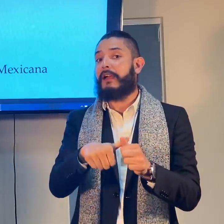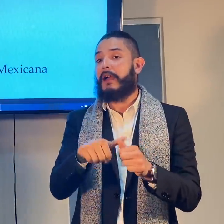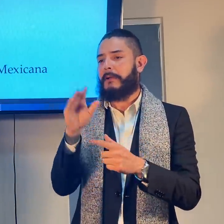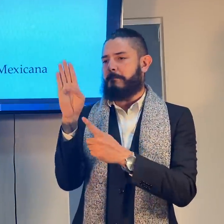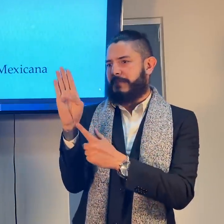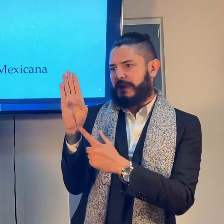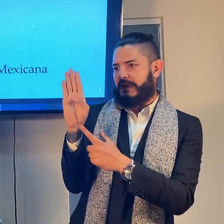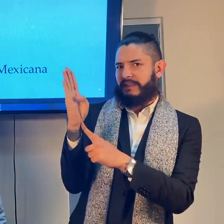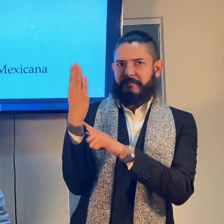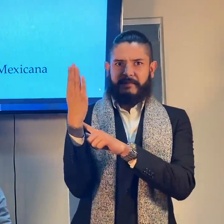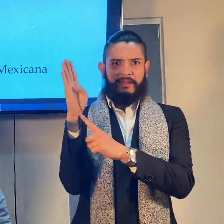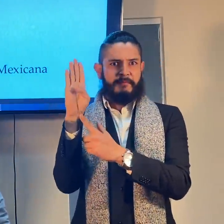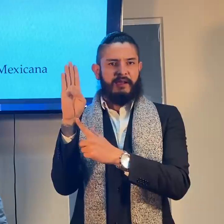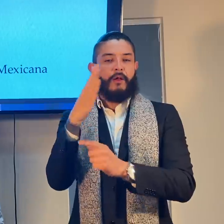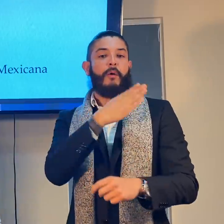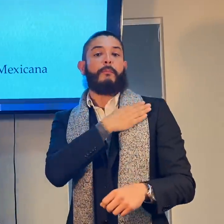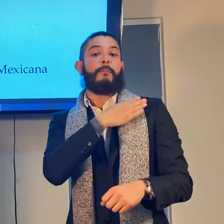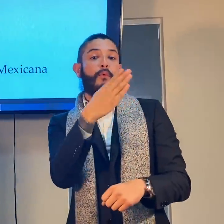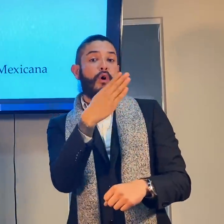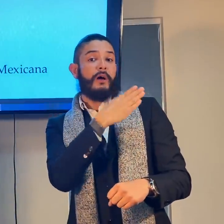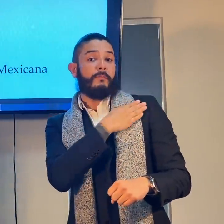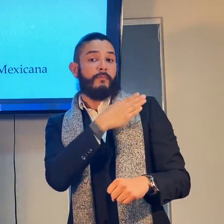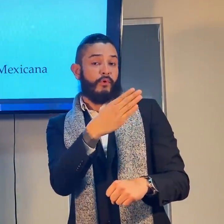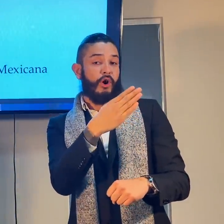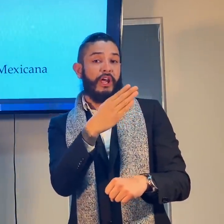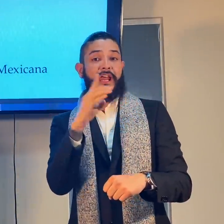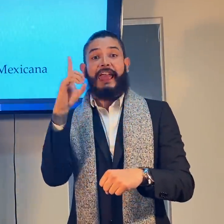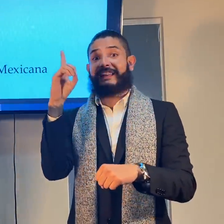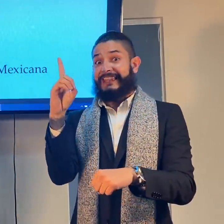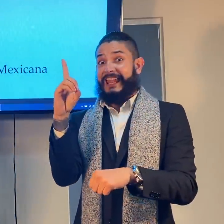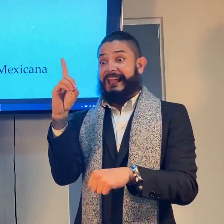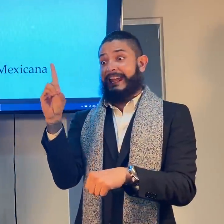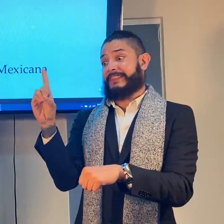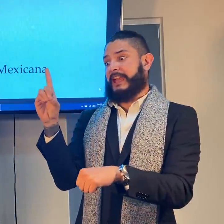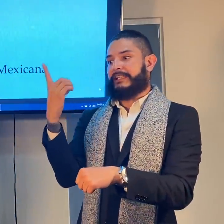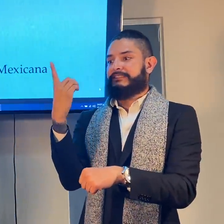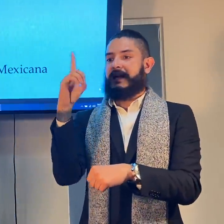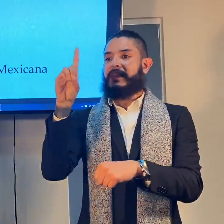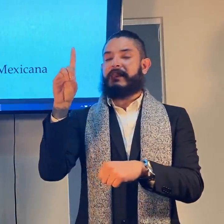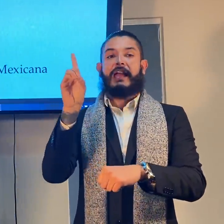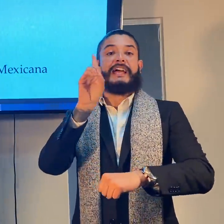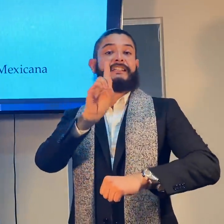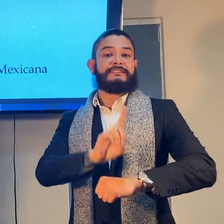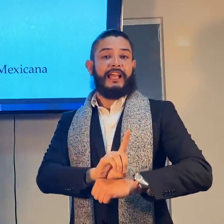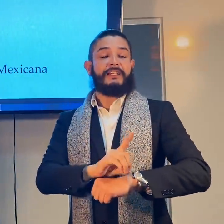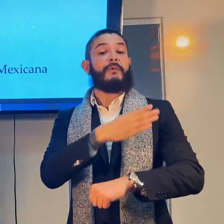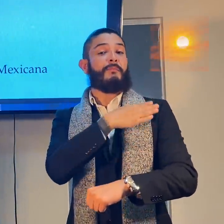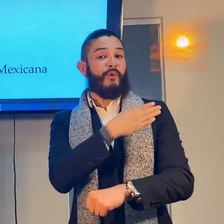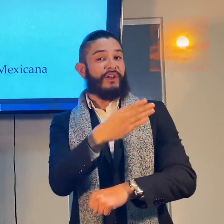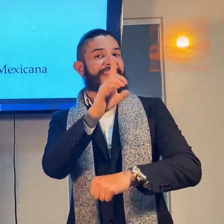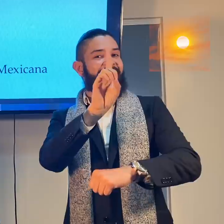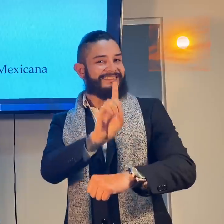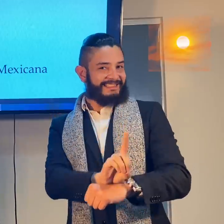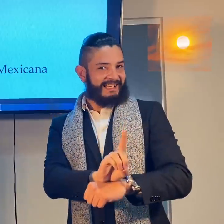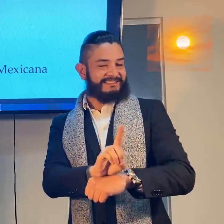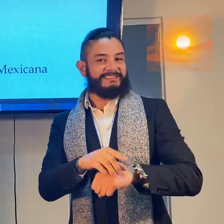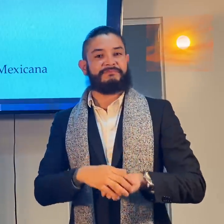Esta es la letra B. Buenas. Con D, la letra D. Buenos días, buenos días.